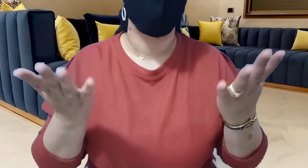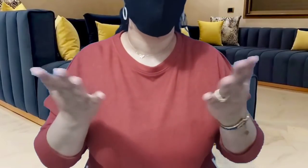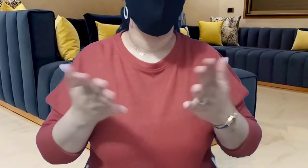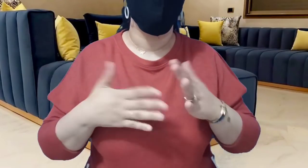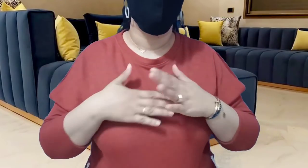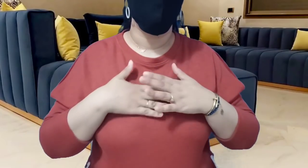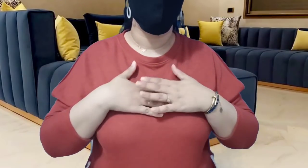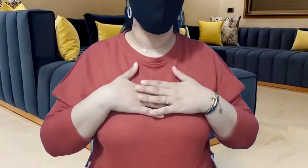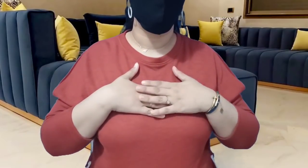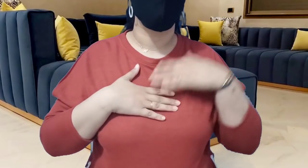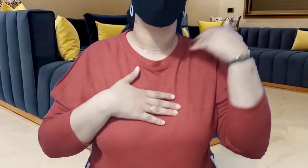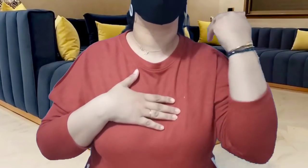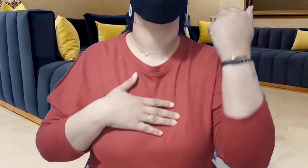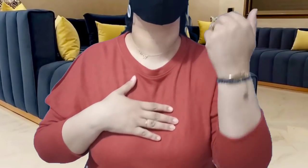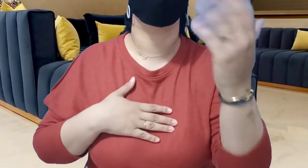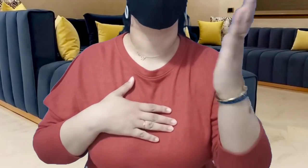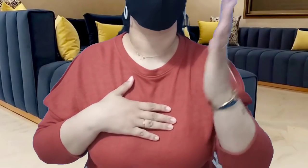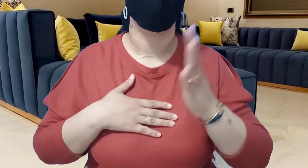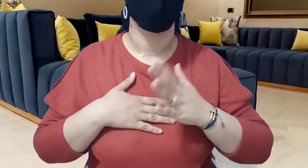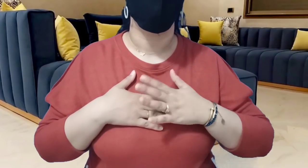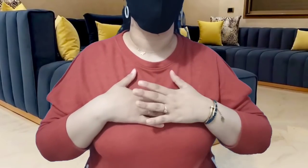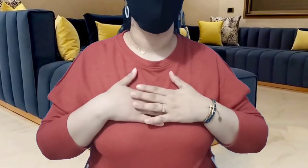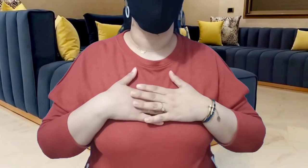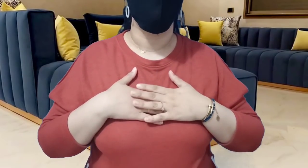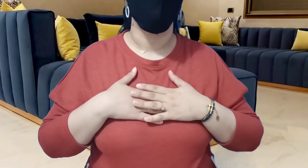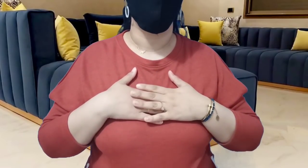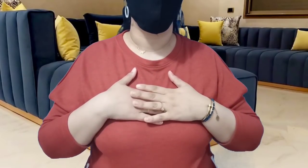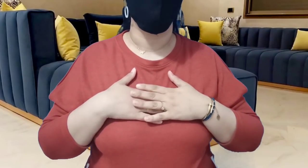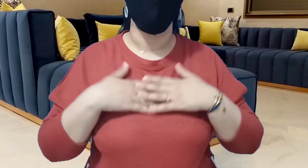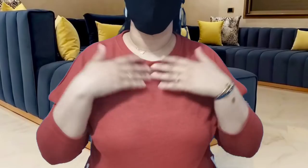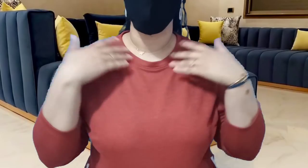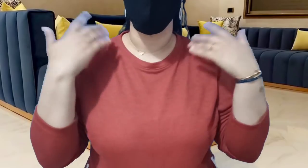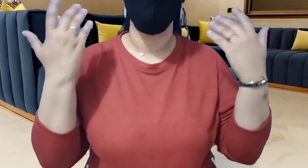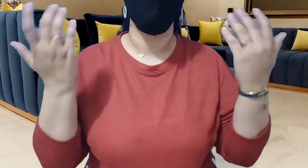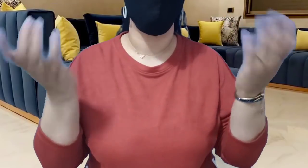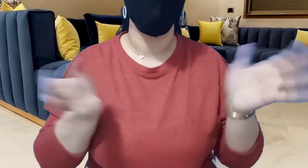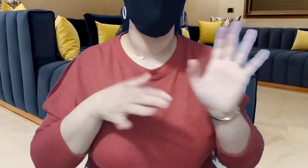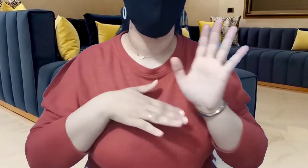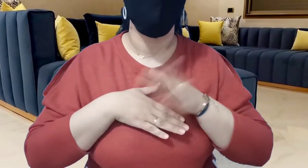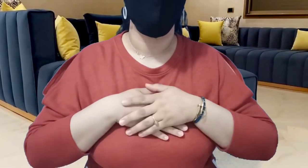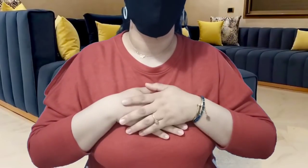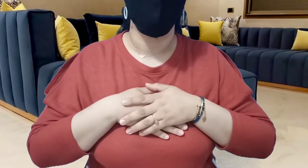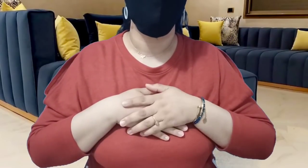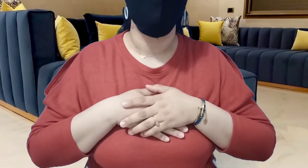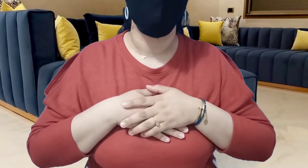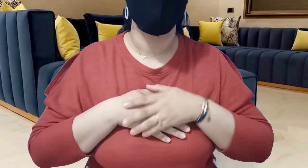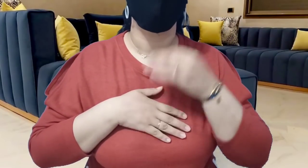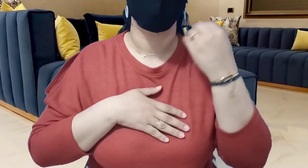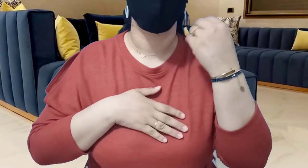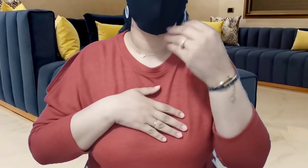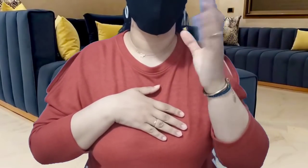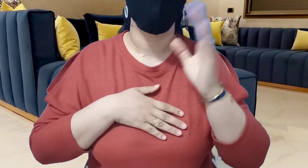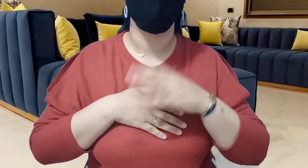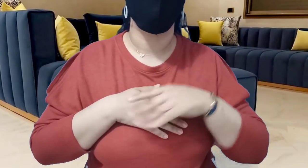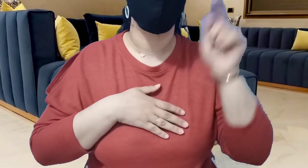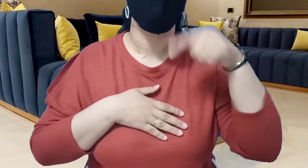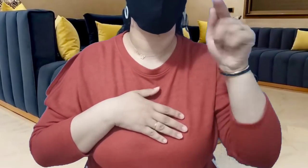أولادي وغان نبني الفلا لأولادي وكيوهم في السيدة بلها التمرة كل اللي